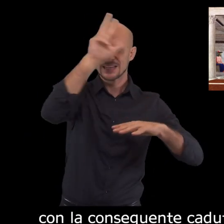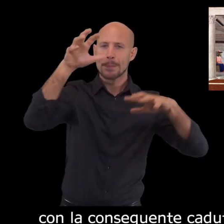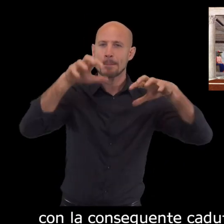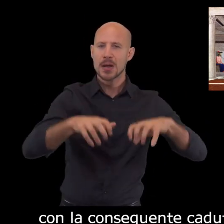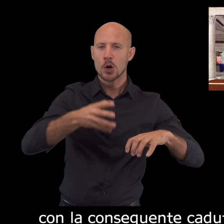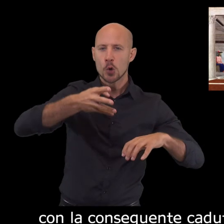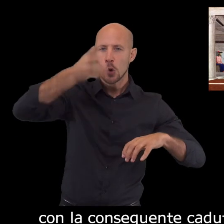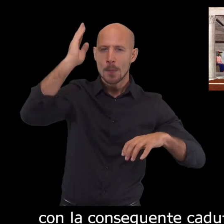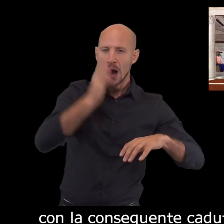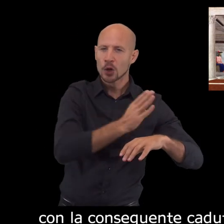dell'impero romano d'Oriente.